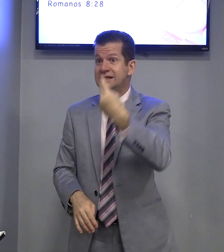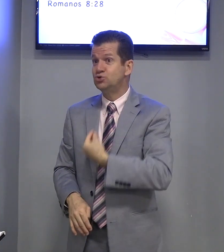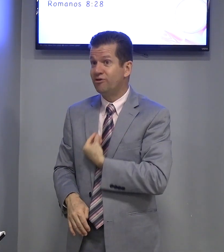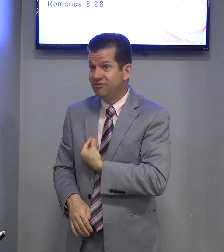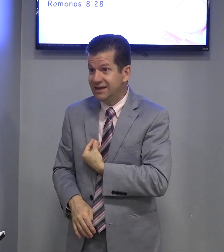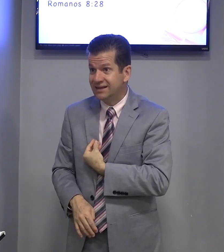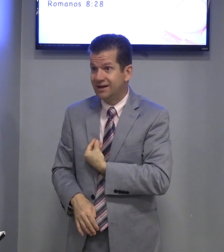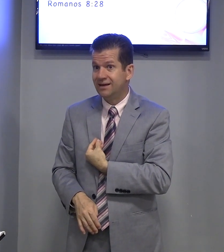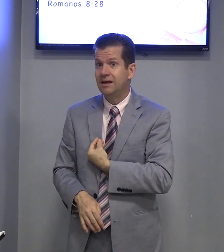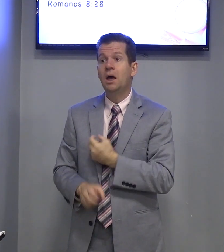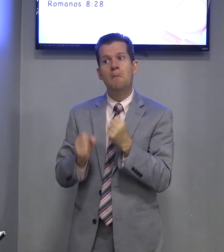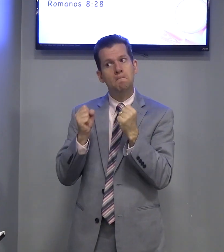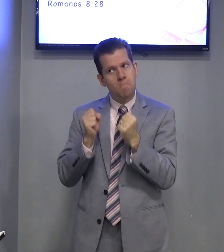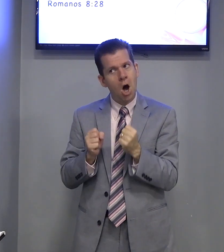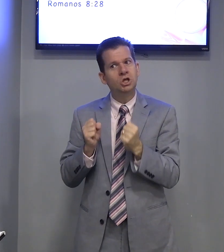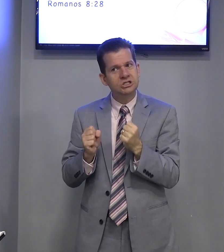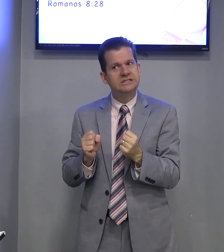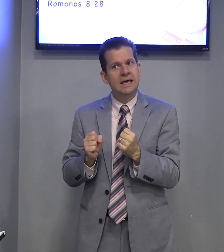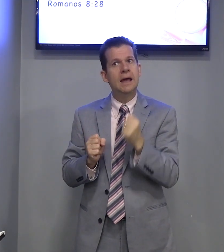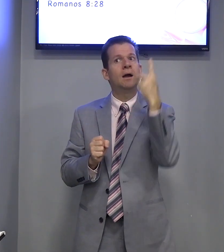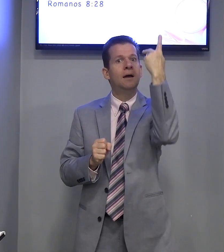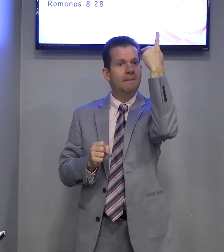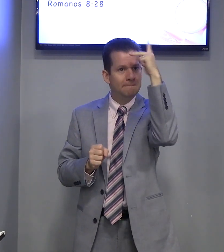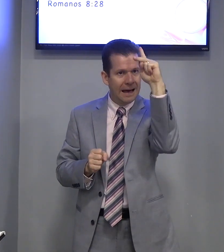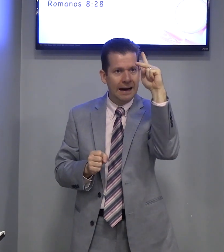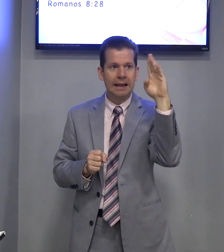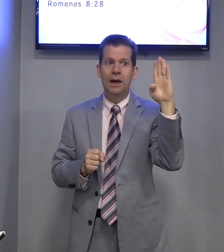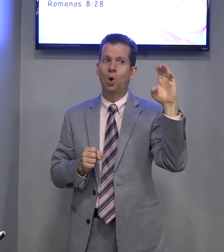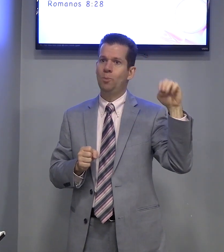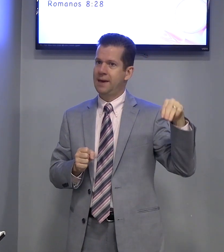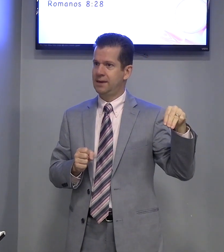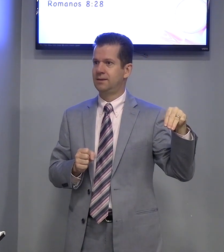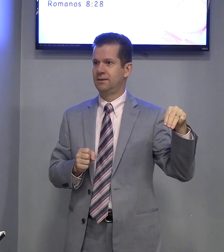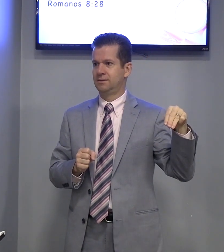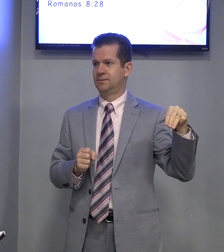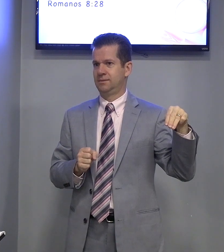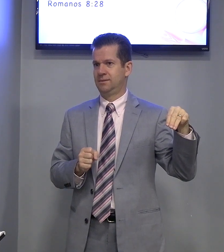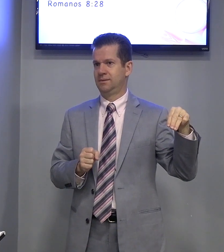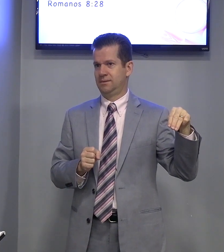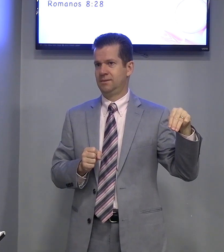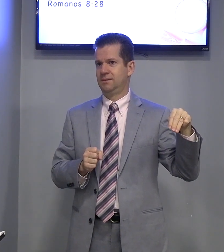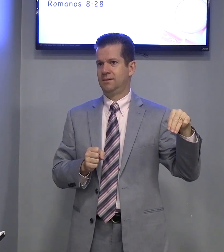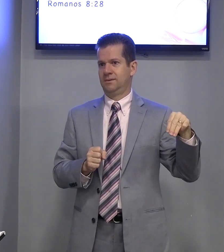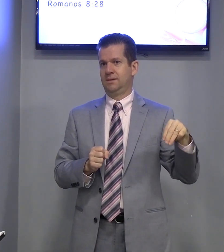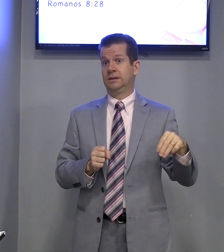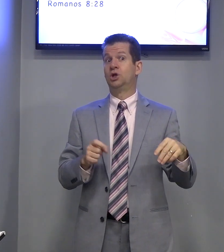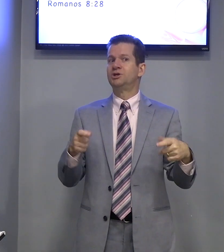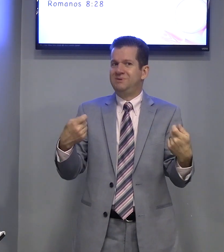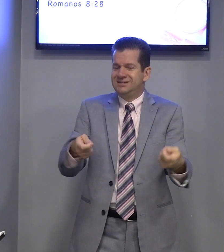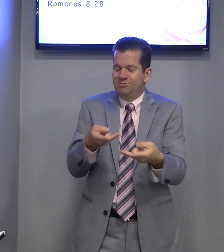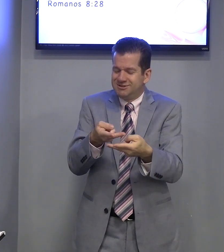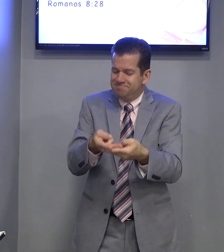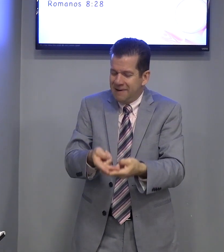na sua vida, pode ser para o bem. Então, nós precisamos de